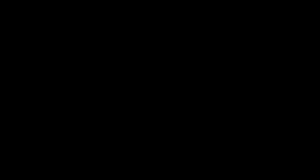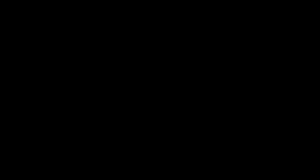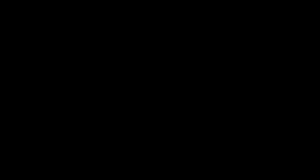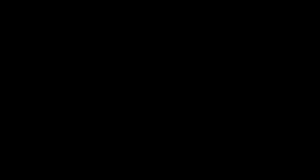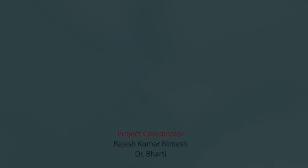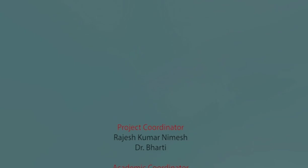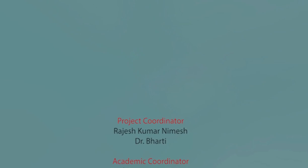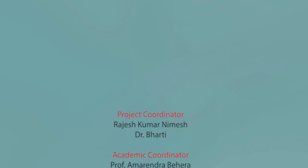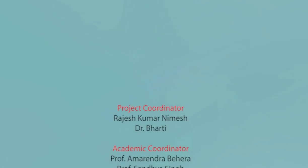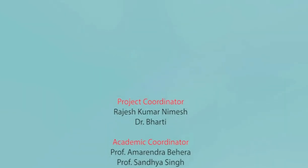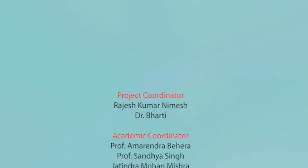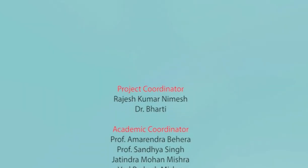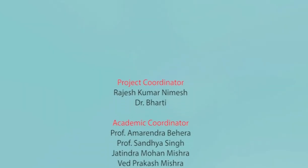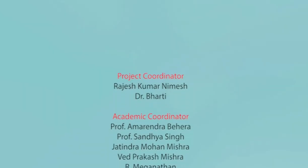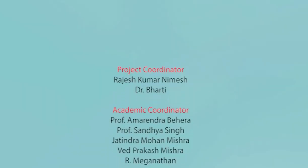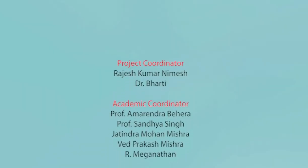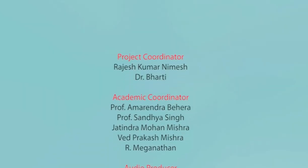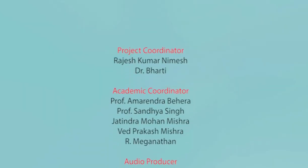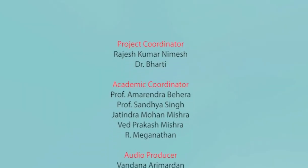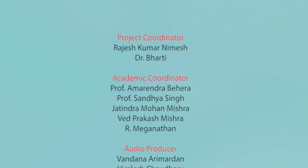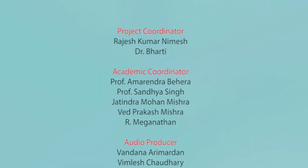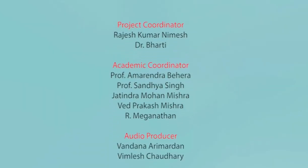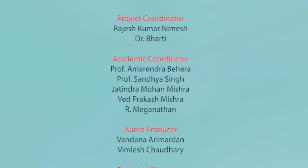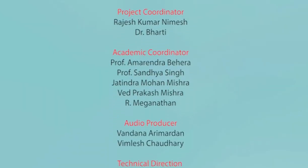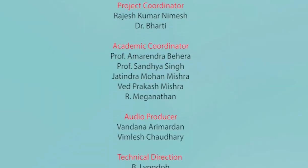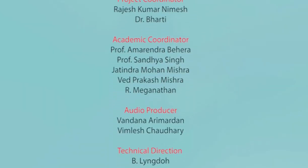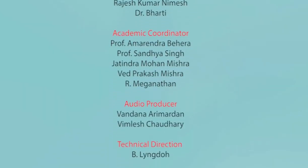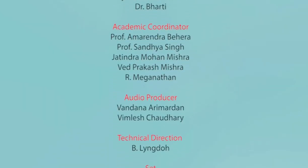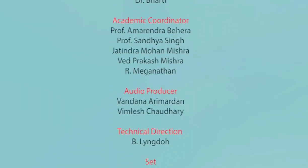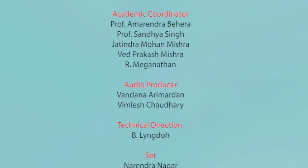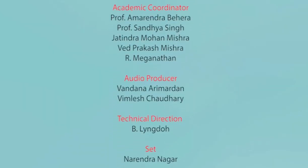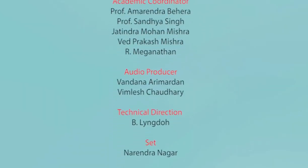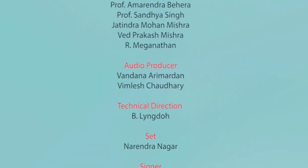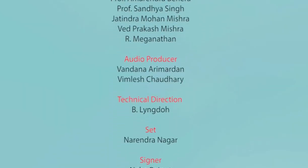मैं चाहती हूँ जाना